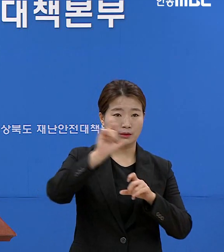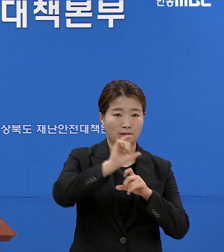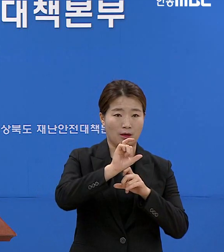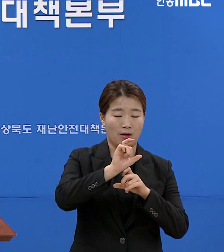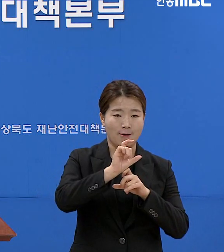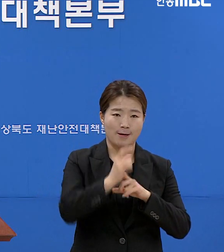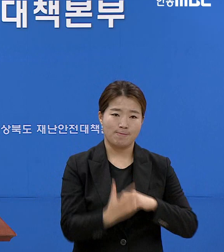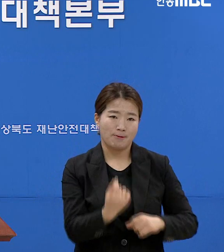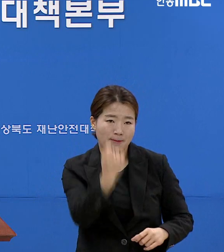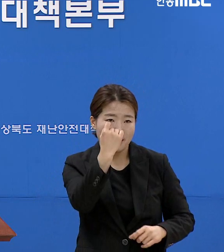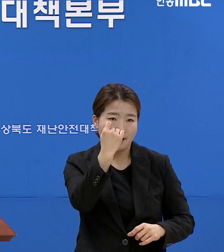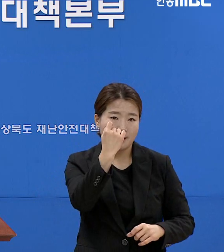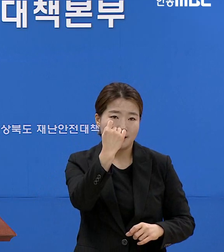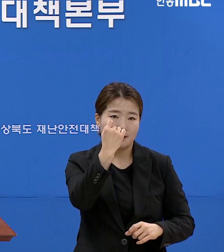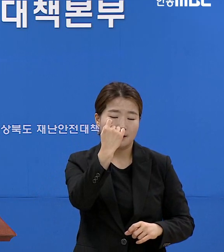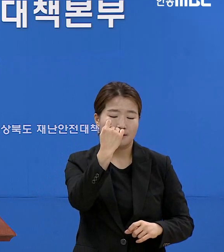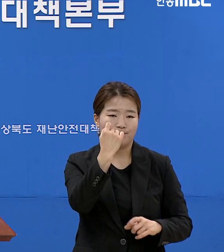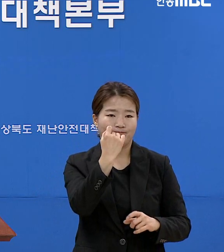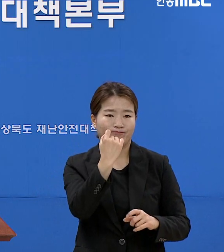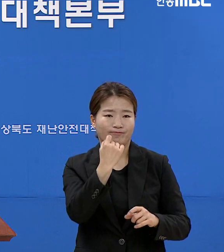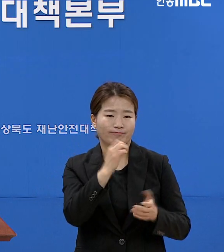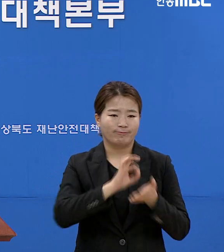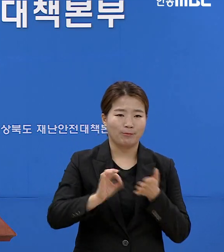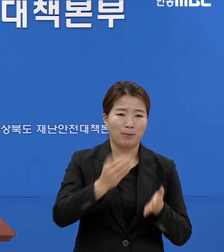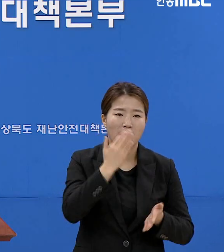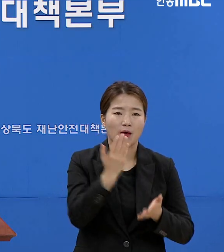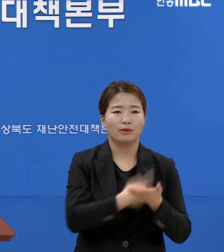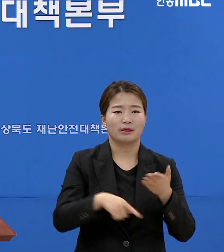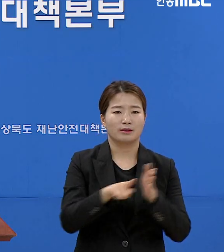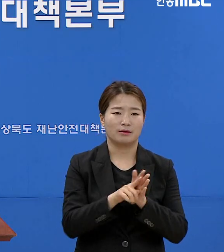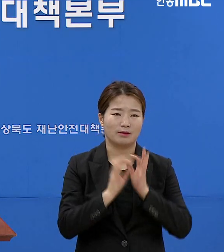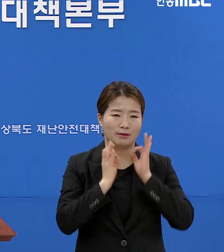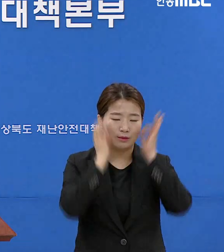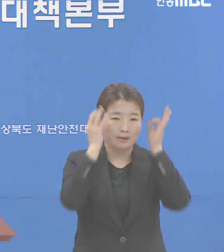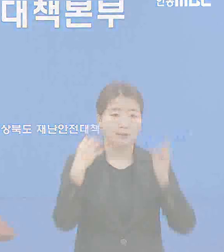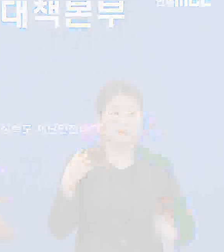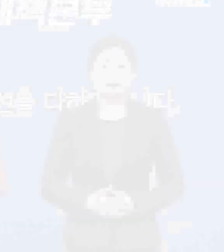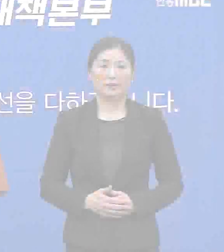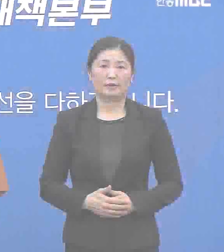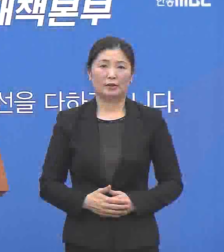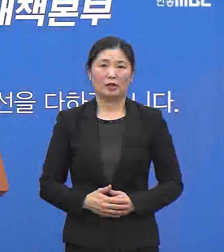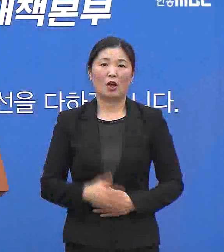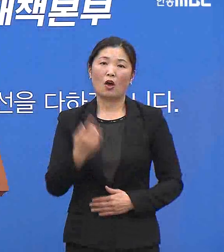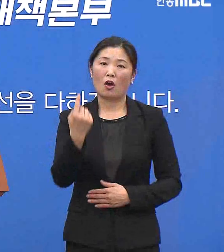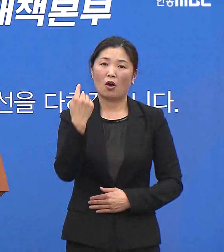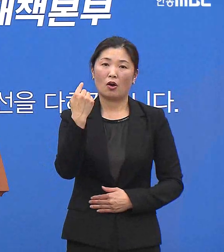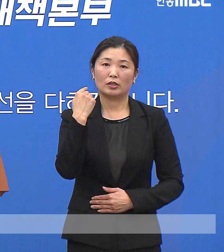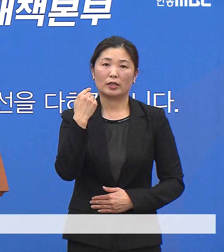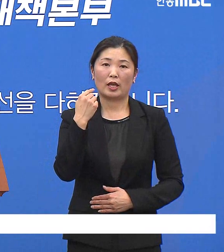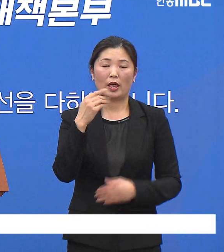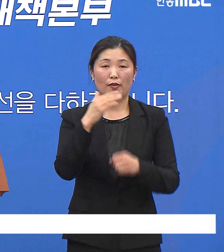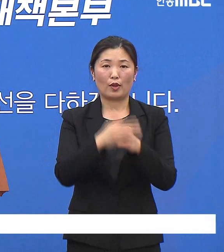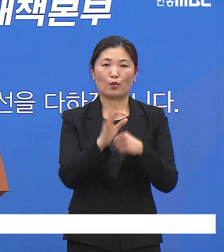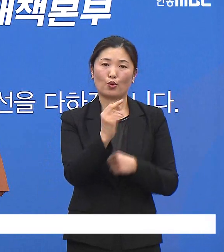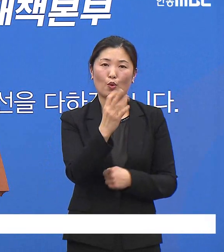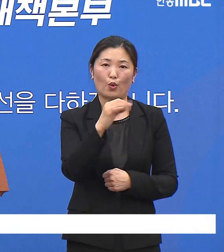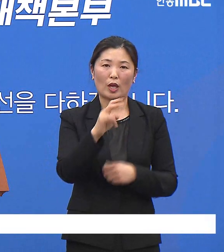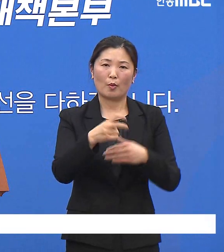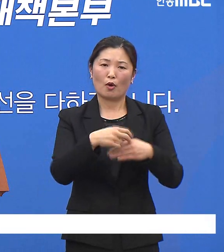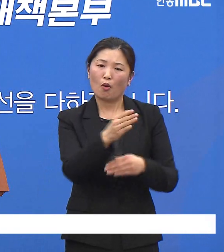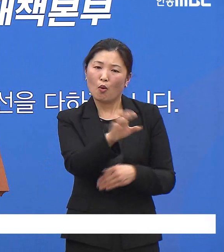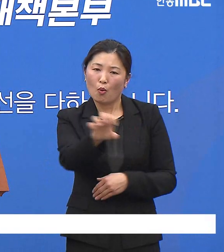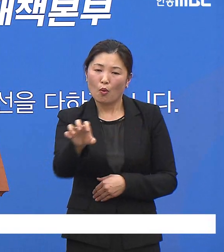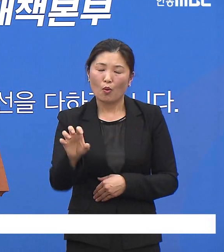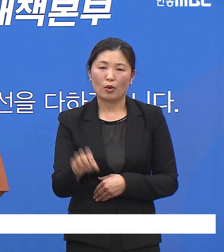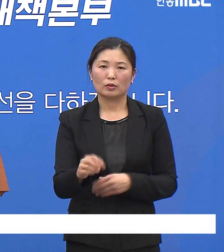신속히 처리될 수 있도록 최선을 다하겠습니다. 대구의 요양병원 여러